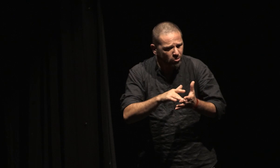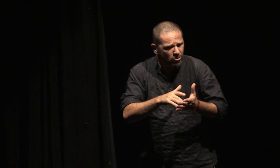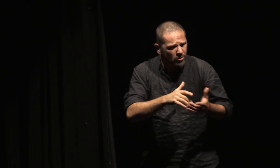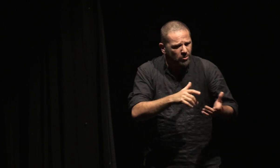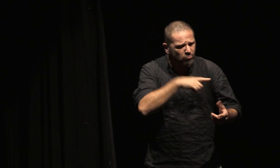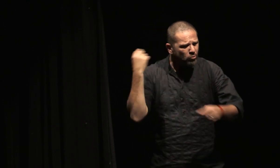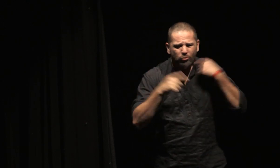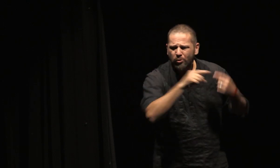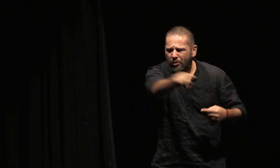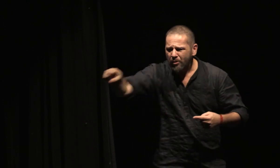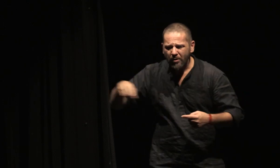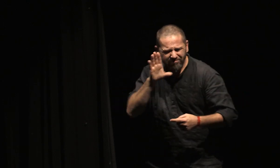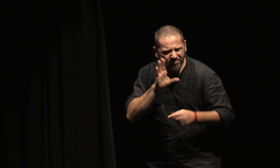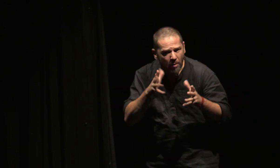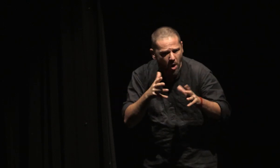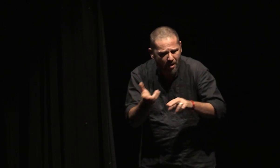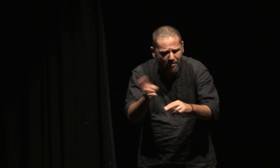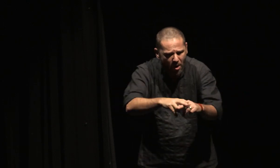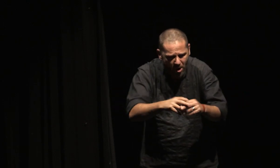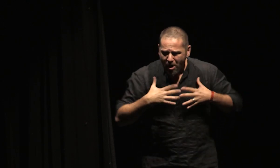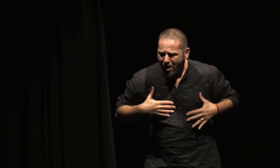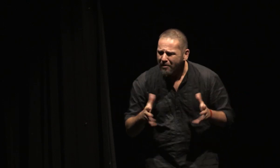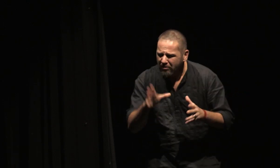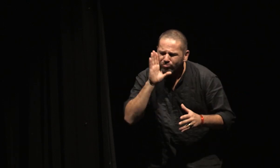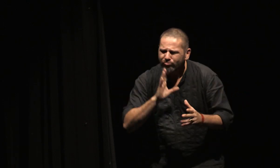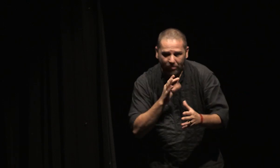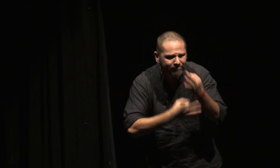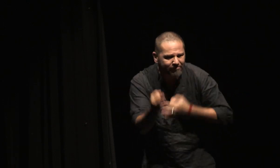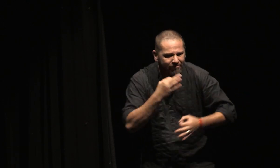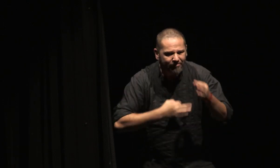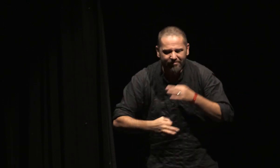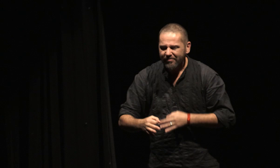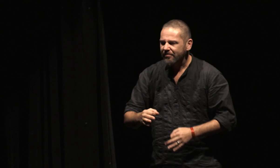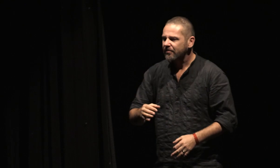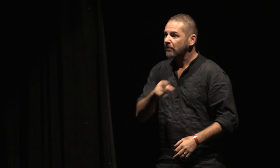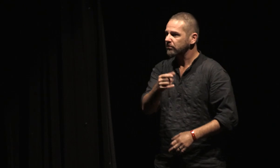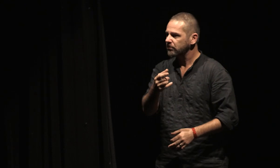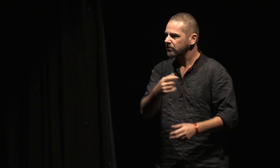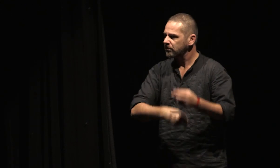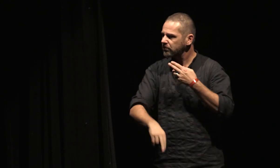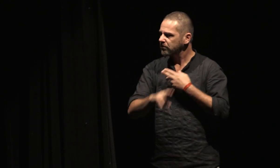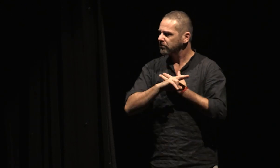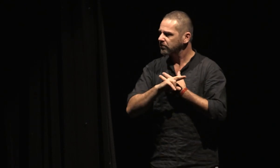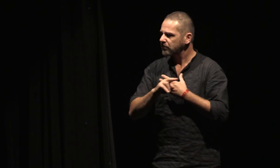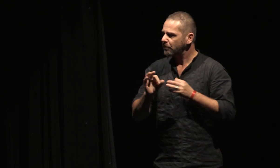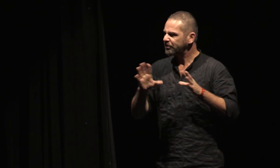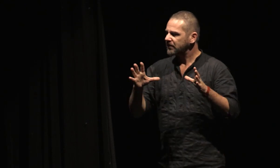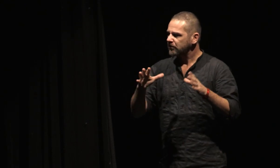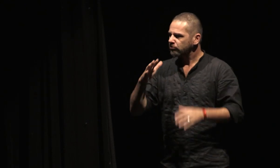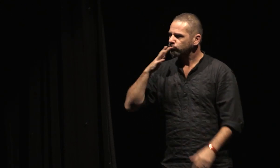position, caressa son journal plié et me dit, comme s'il me chantait d'une ritournelle. Tente de vent